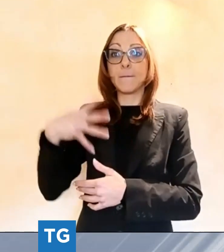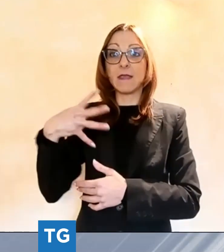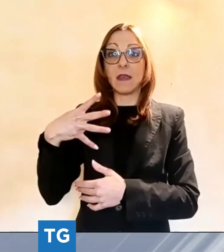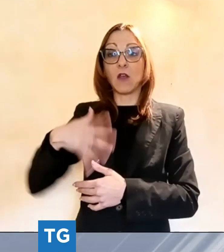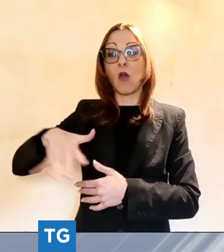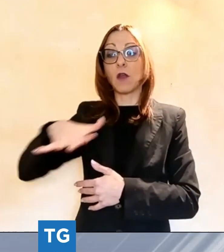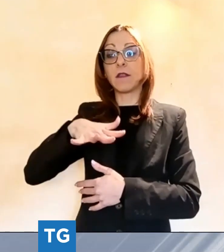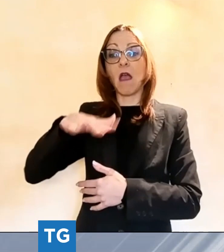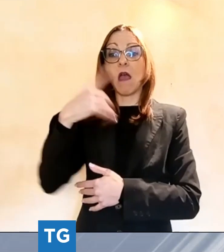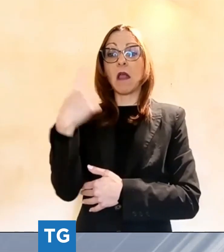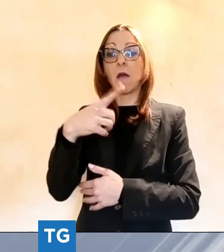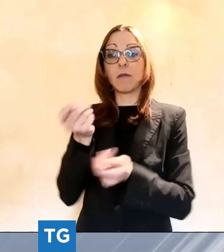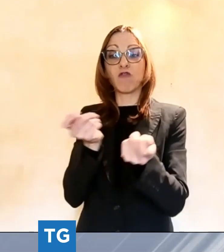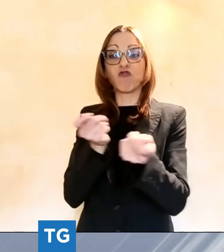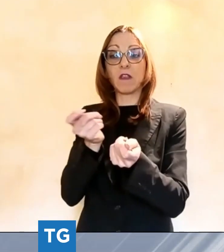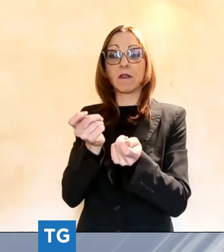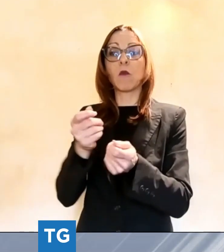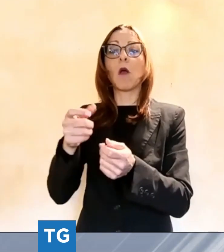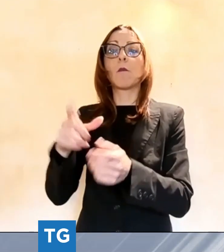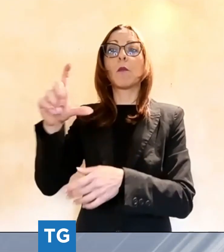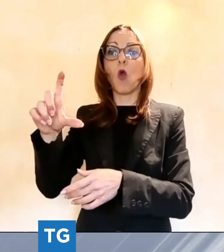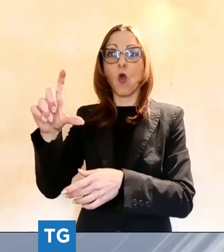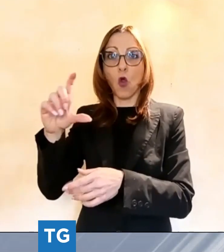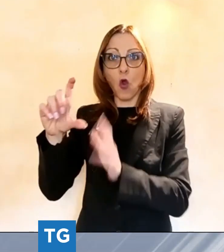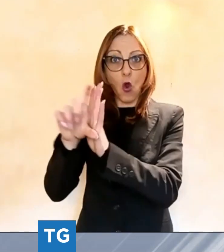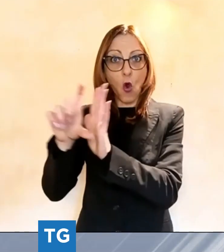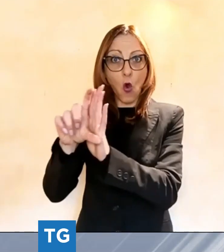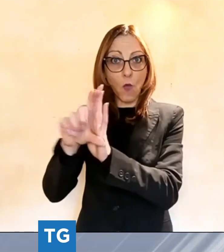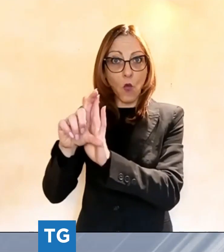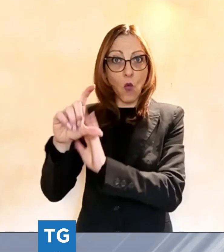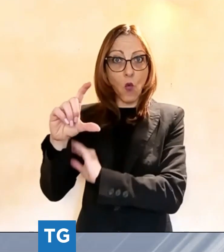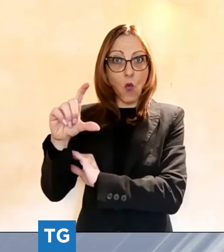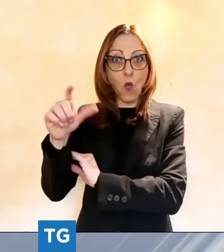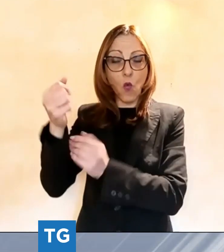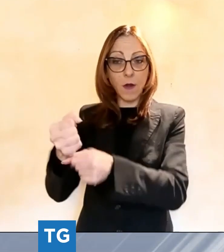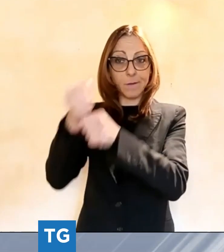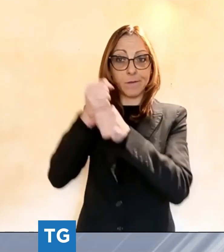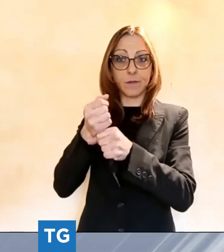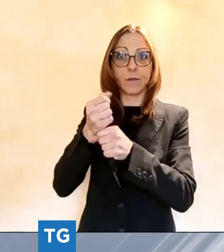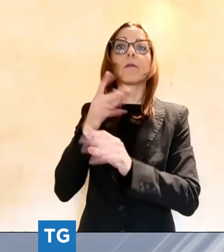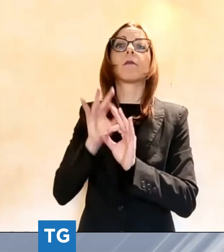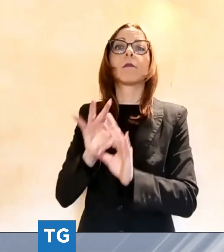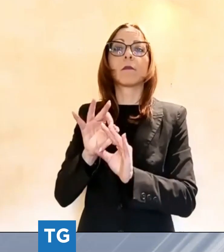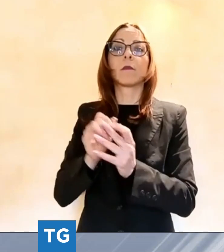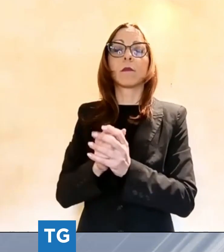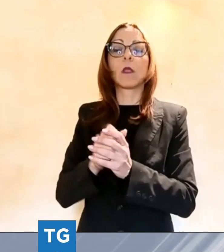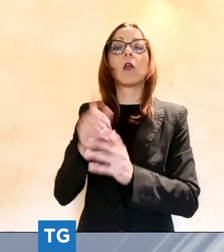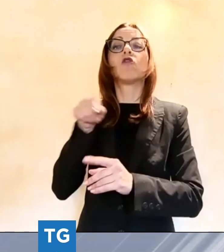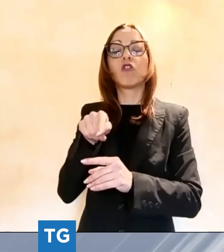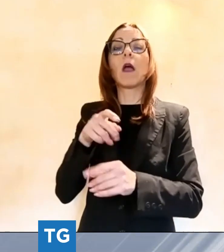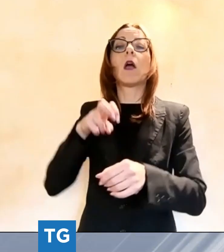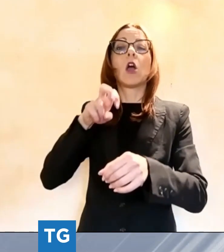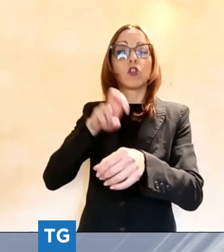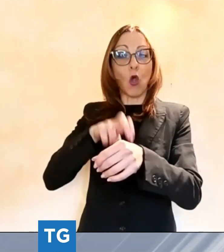realizzerà un centro medico dove oltre a prestazioni professionali a prezzo agevolato per la cittadinanza ci saranno anche